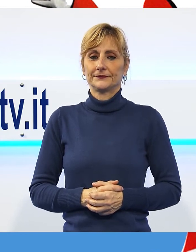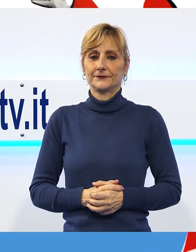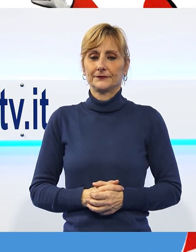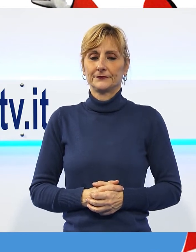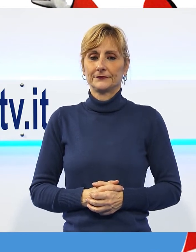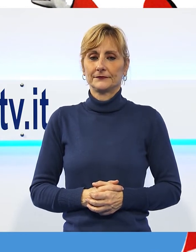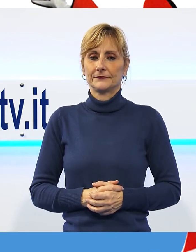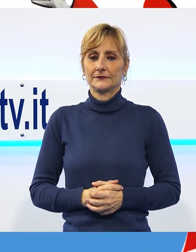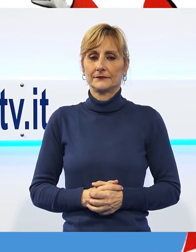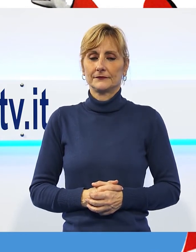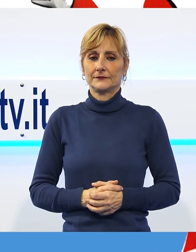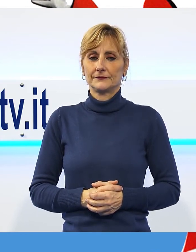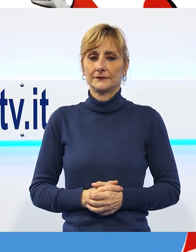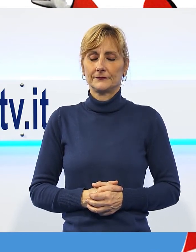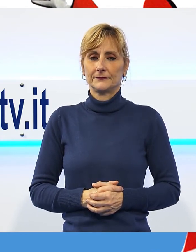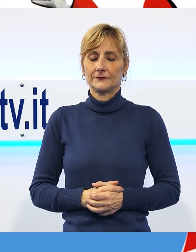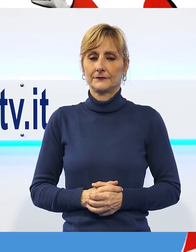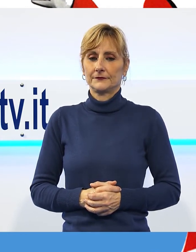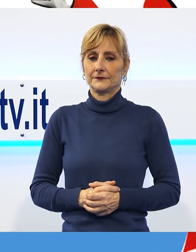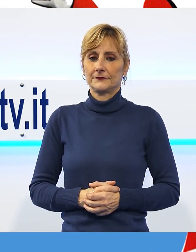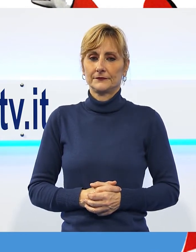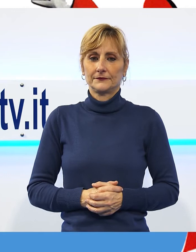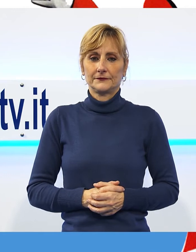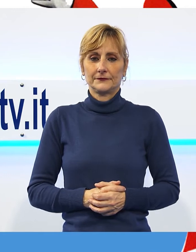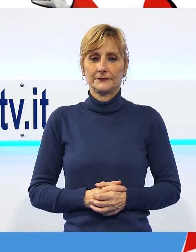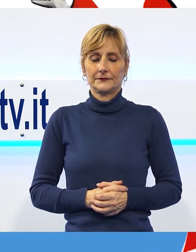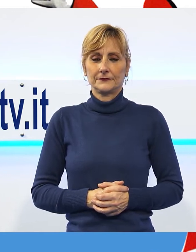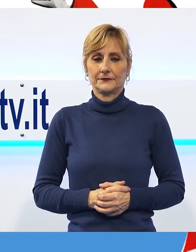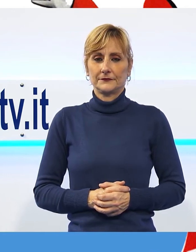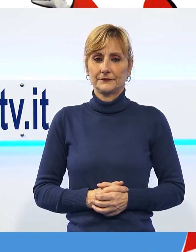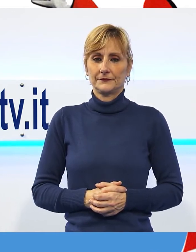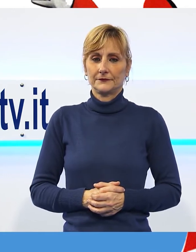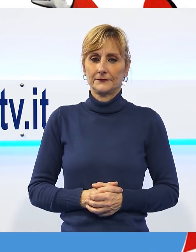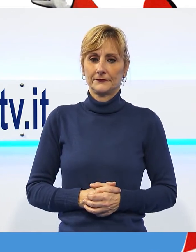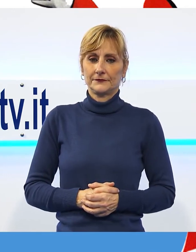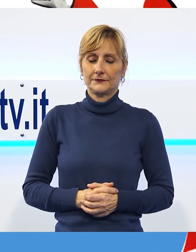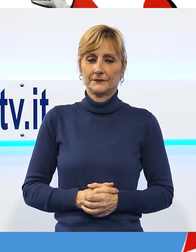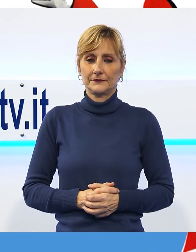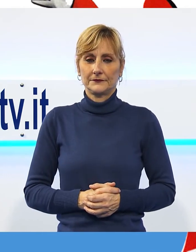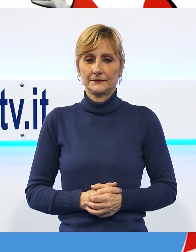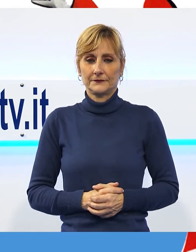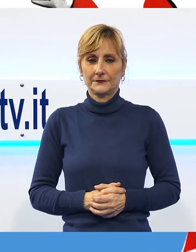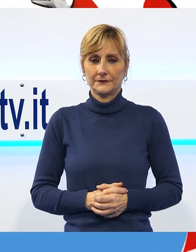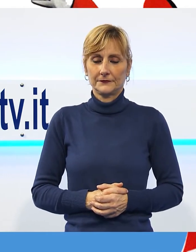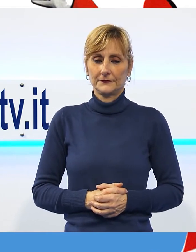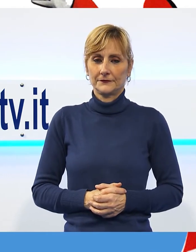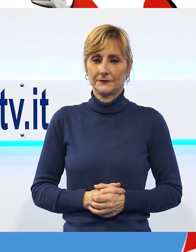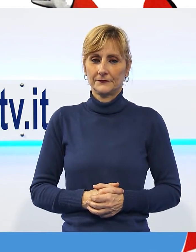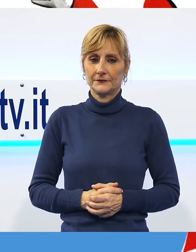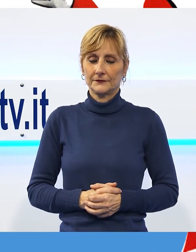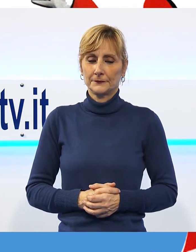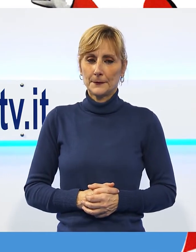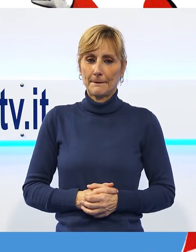invita. Bomboloni dolci belli caldi, ma sono i bomboloni del